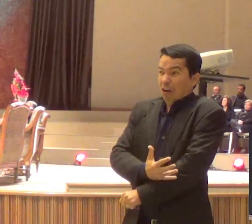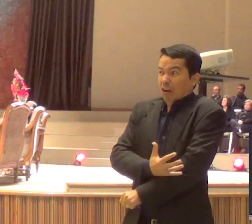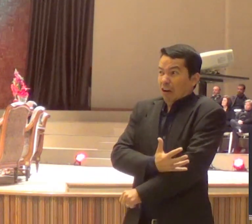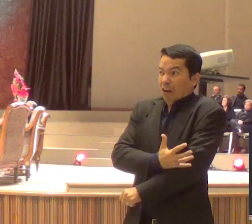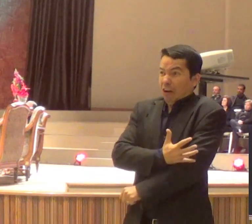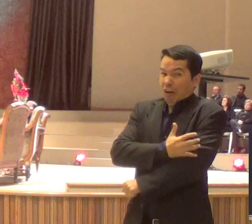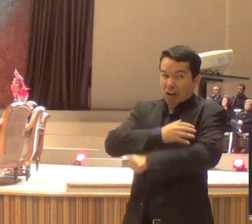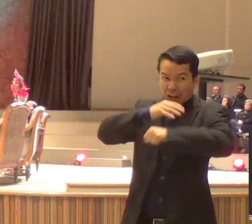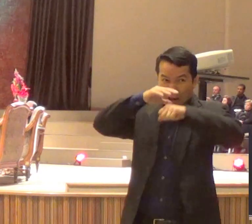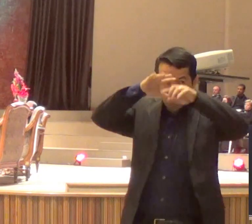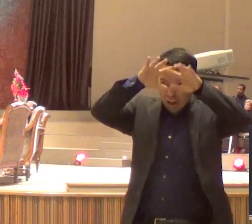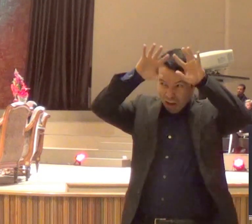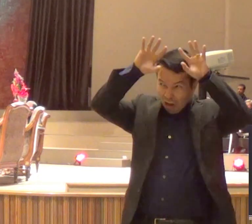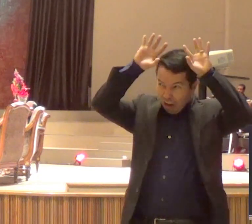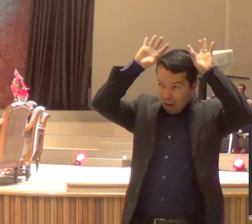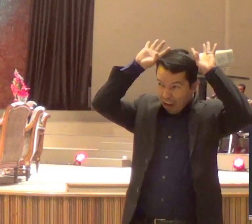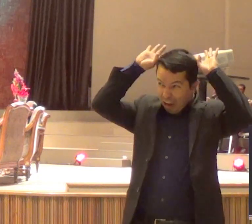olhando pela janela, e o galo cantando,